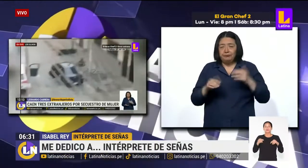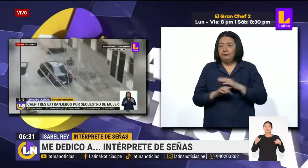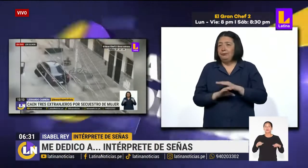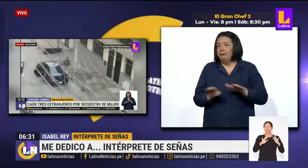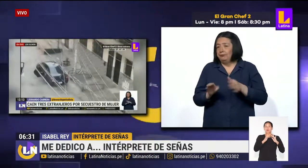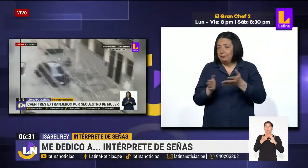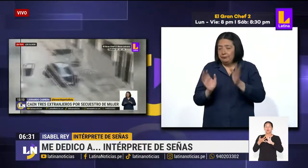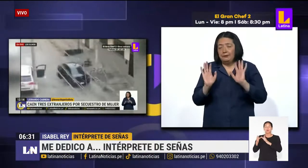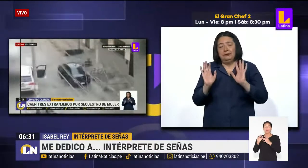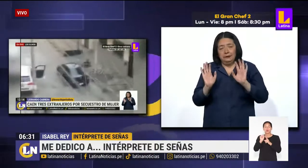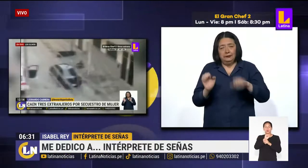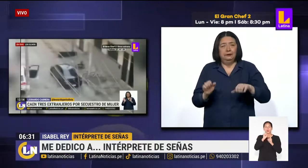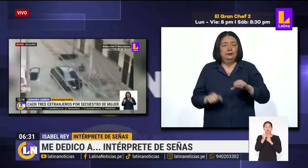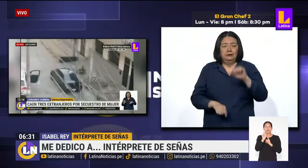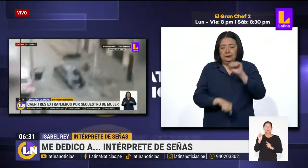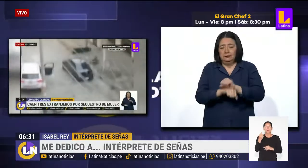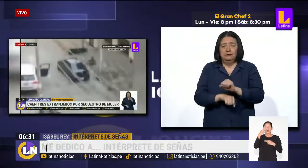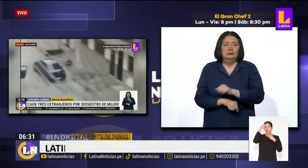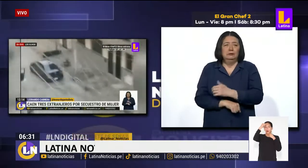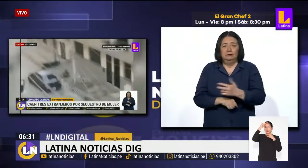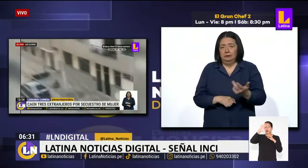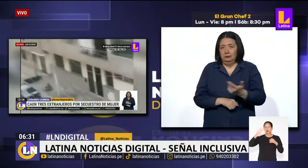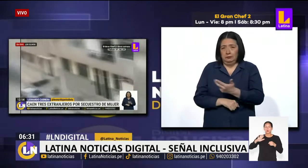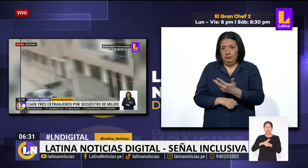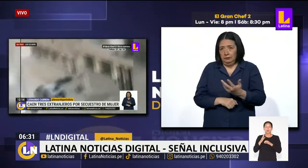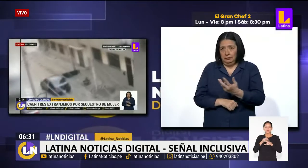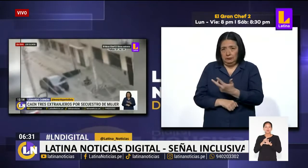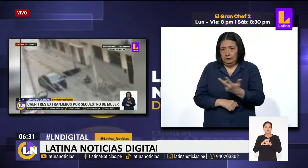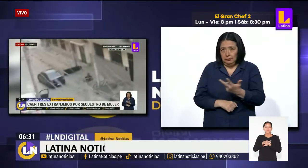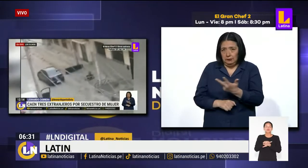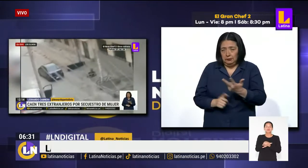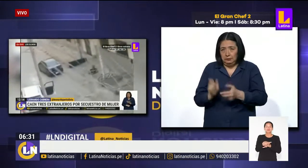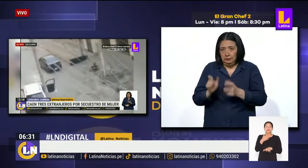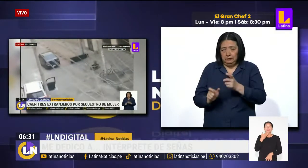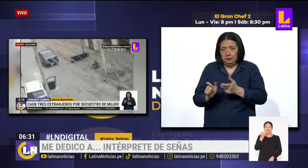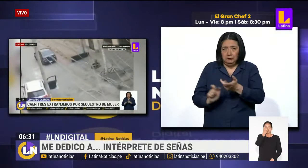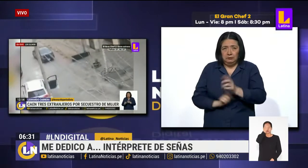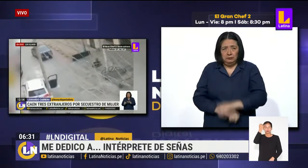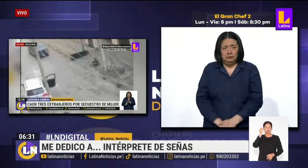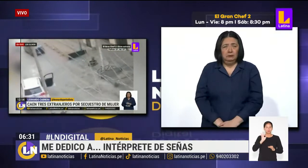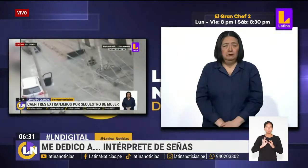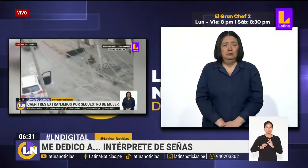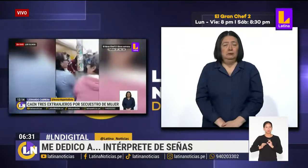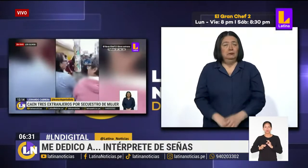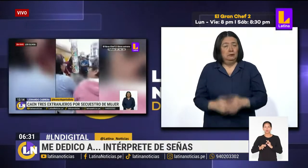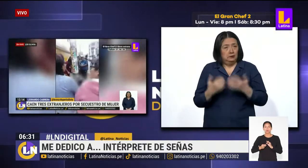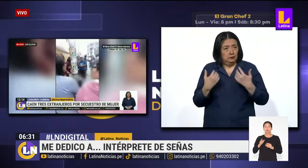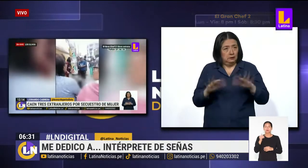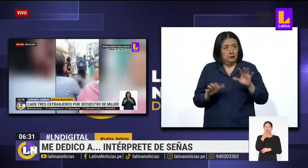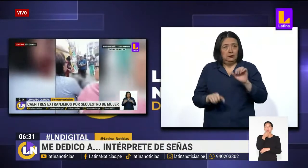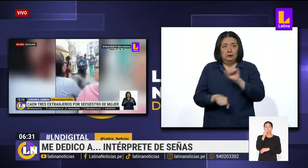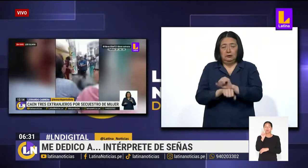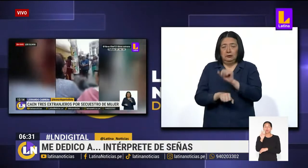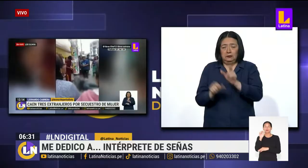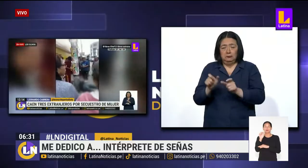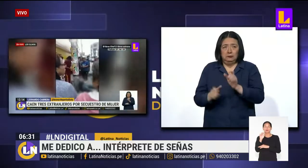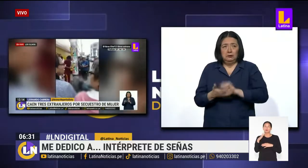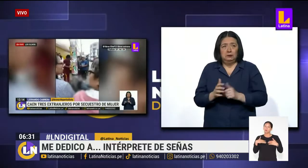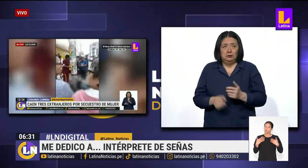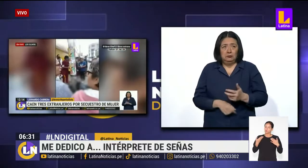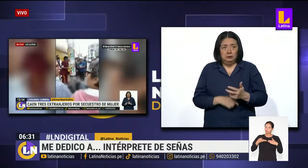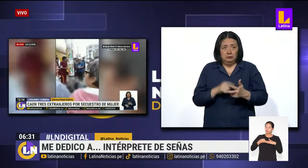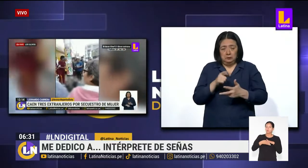sociales, Latina ha lanzado el primer noticiero inclusivo con la participación protagónica de Isabel. Diariamente, al